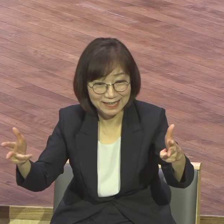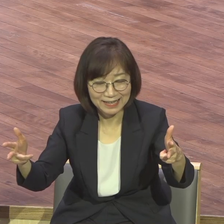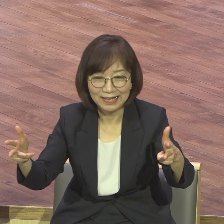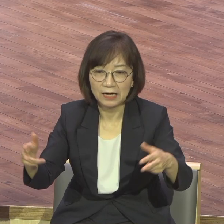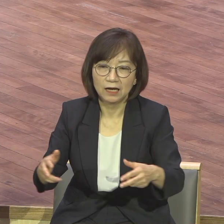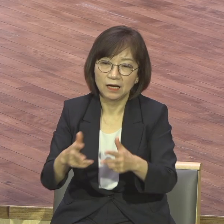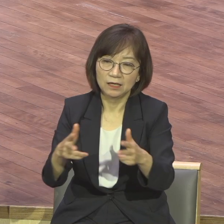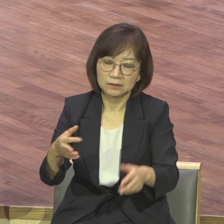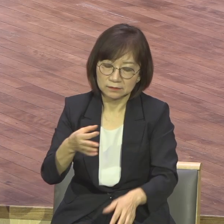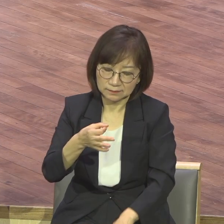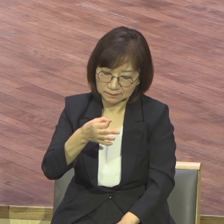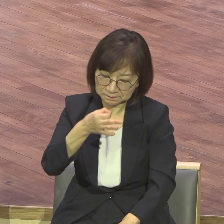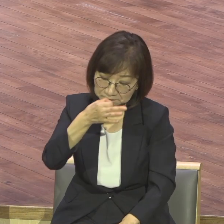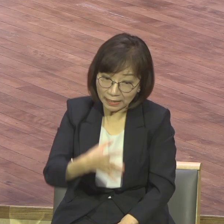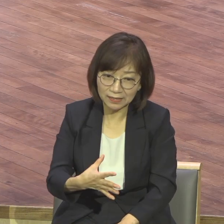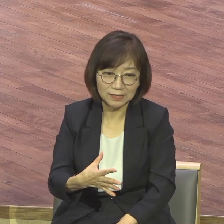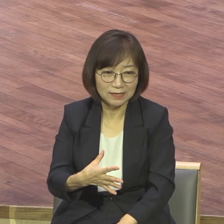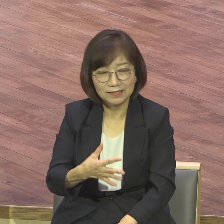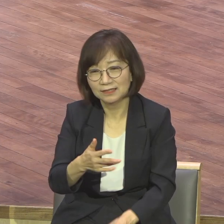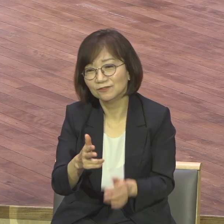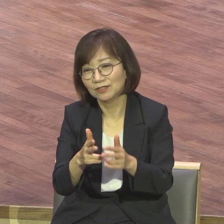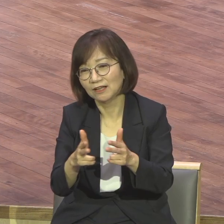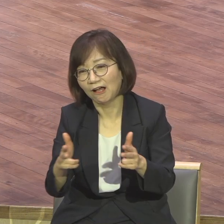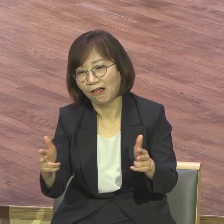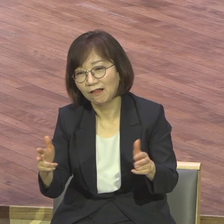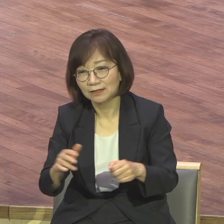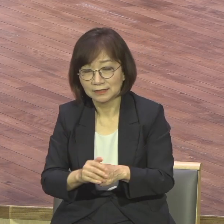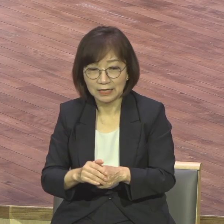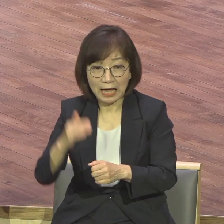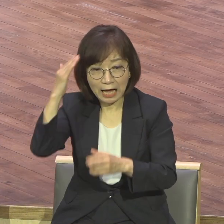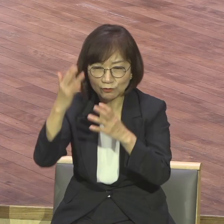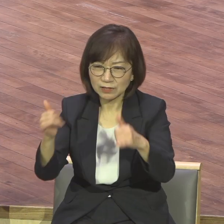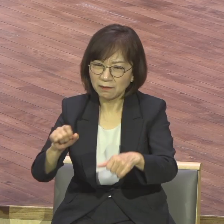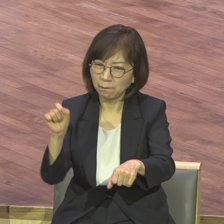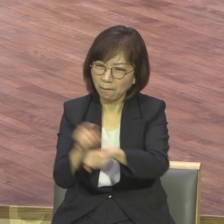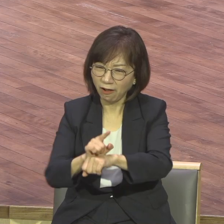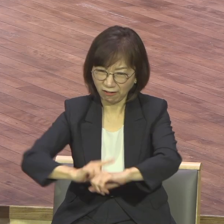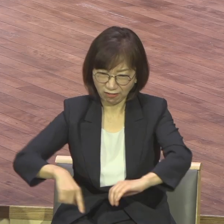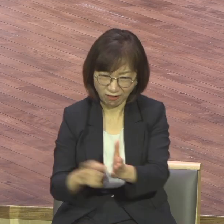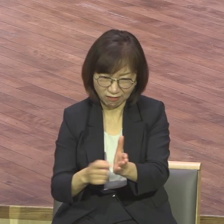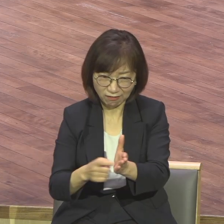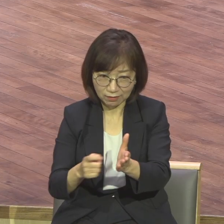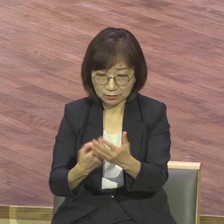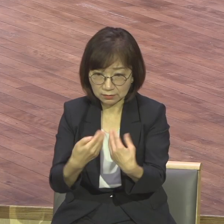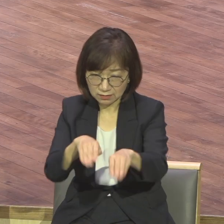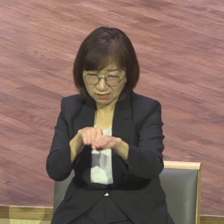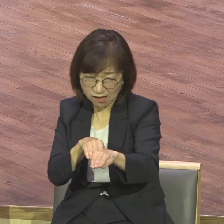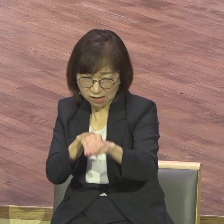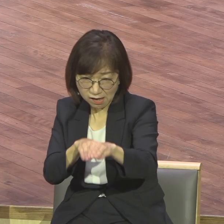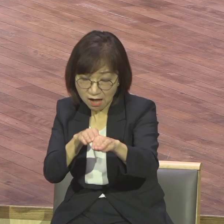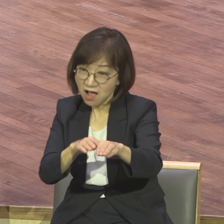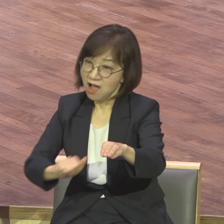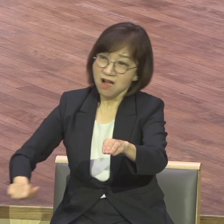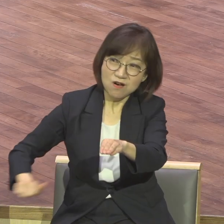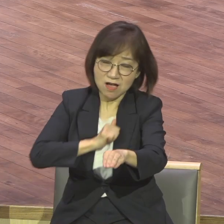드러나는 현장이에요 한국 사람은 얼마나 성질이 급해요 조금만 지체게 되면 그냥 화를 참지 못해요